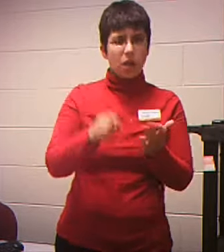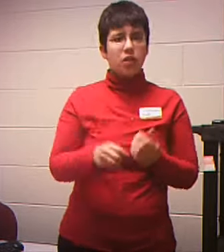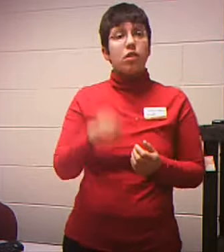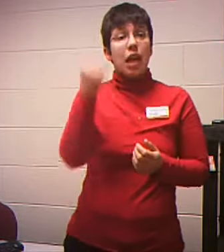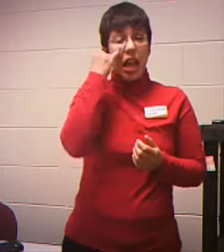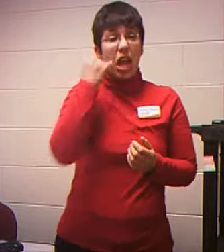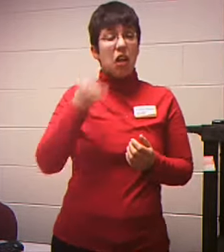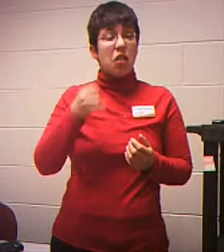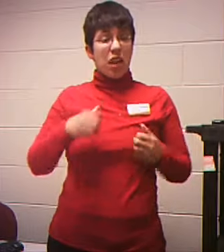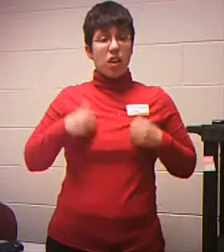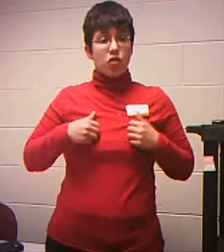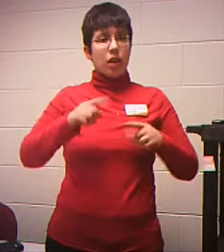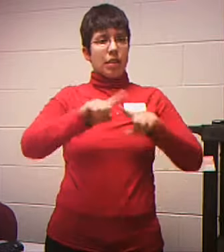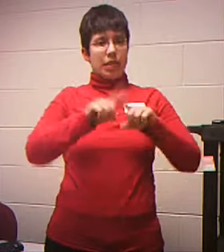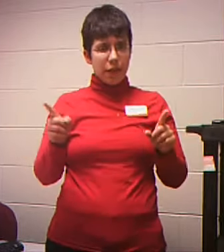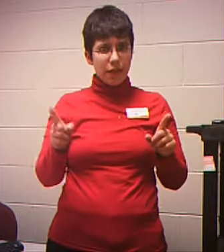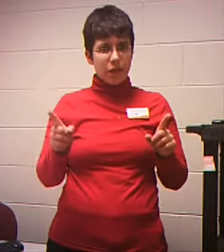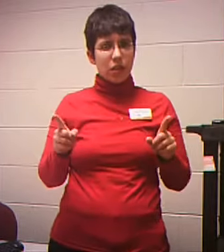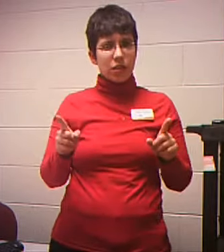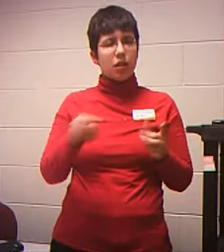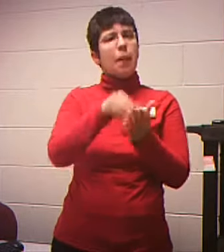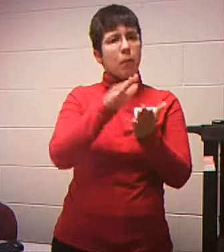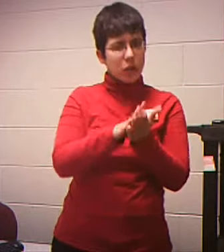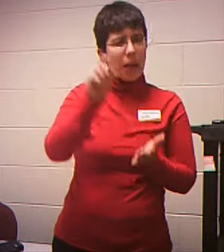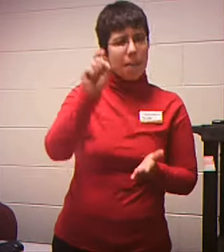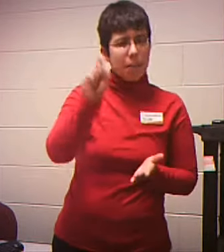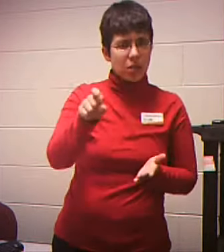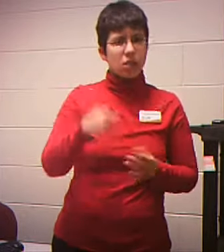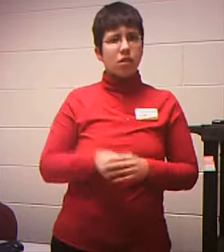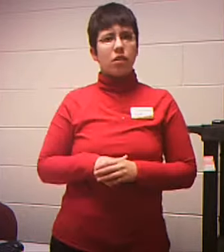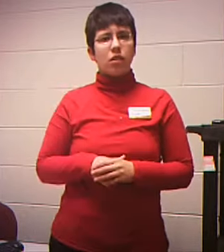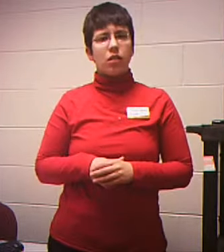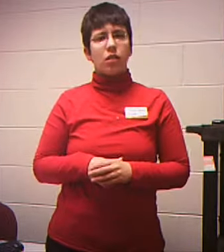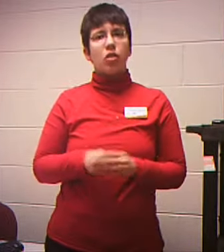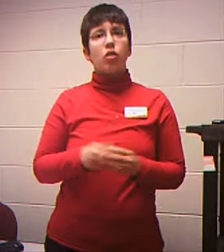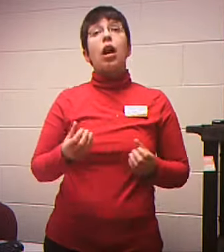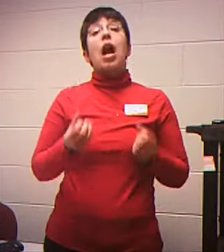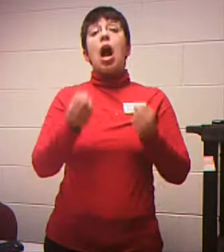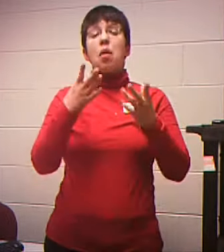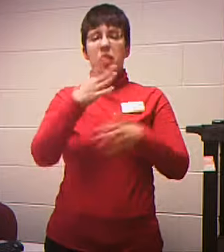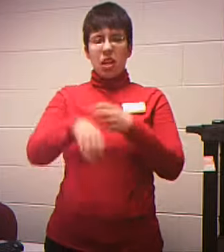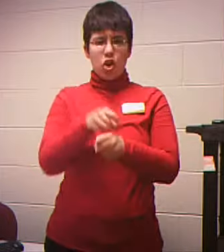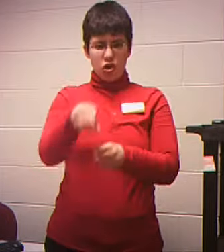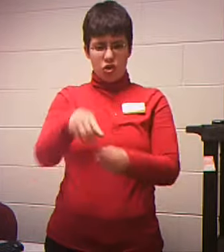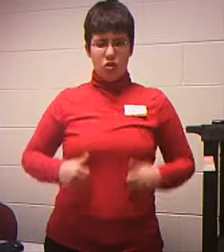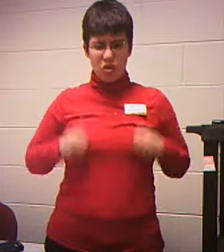Copy from present address And you'll just pull this over How long you've been At this address Whether you own or rent